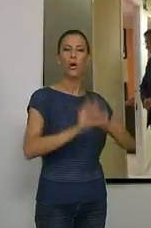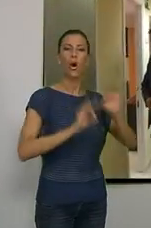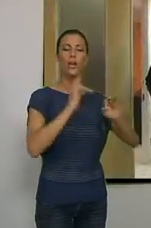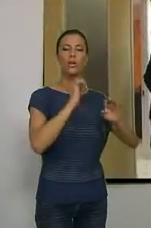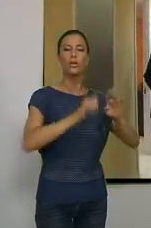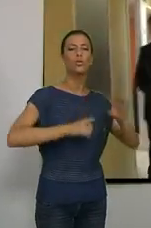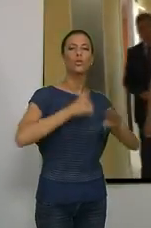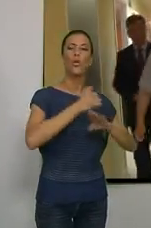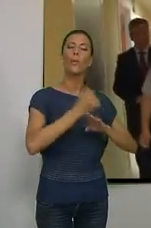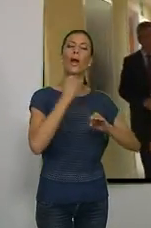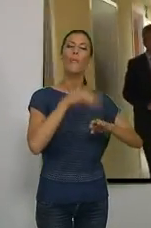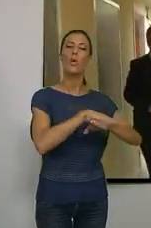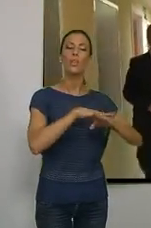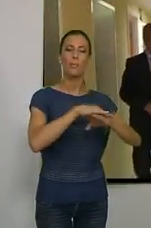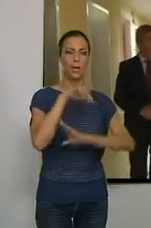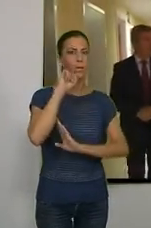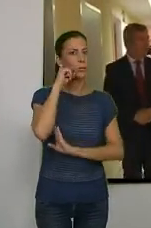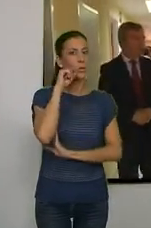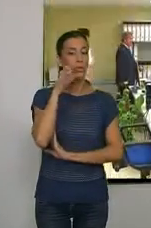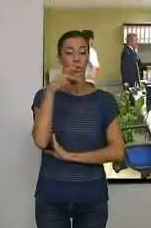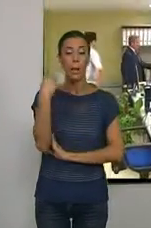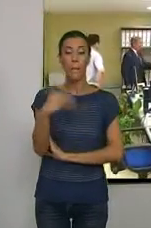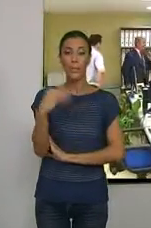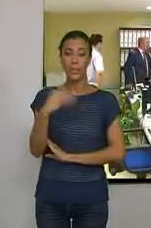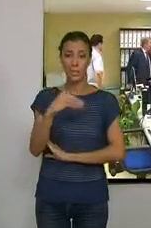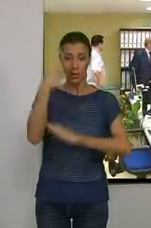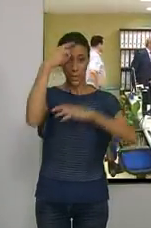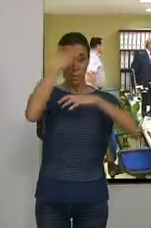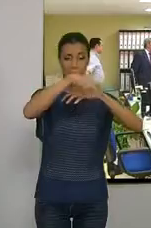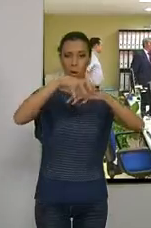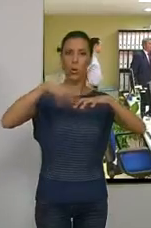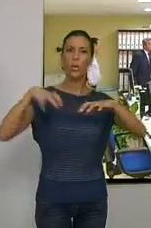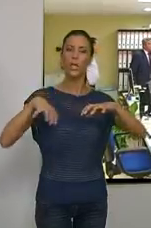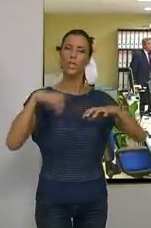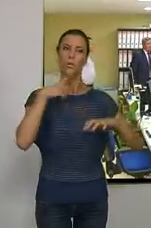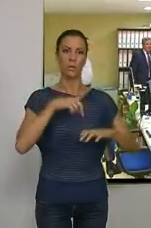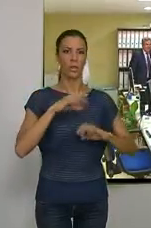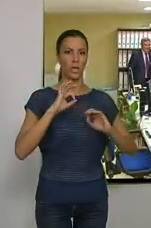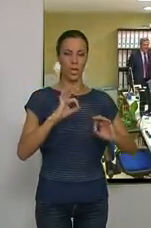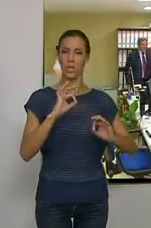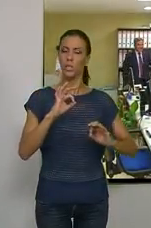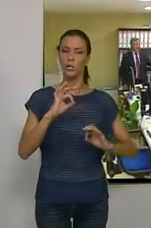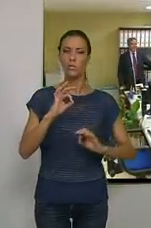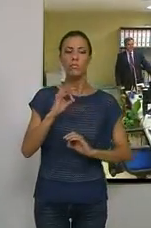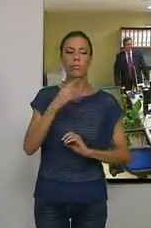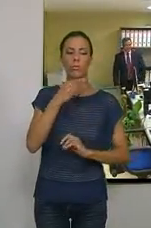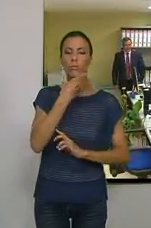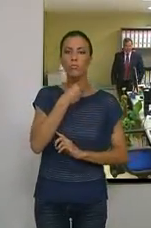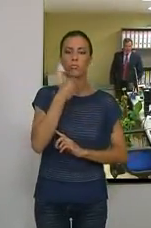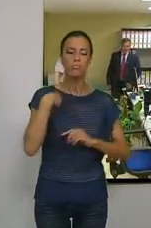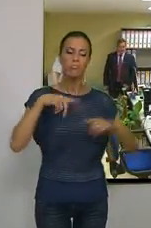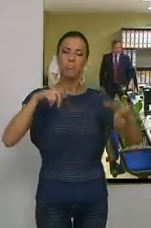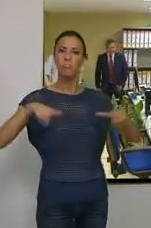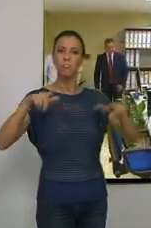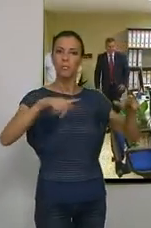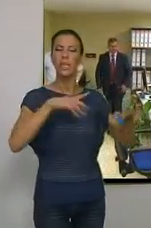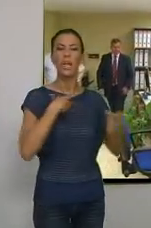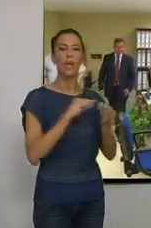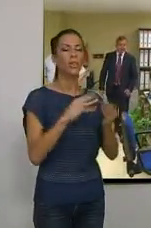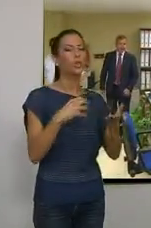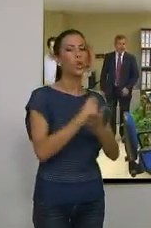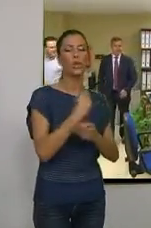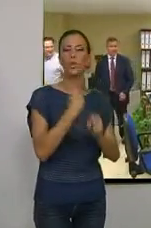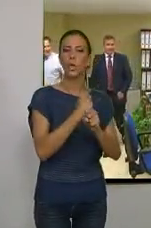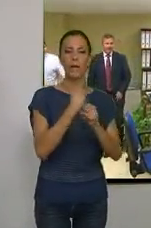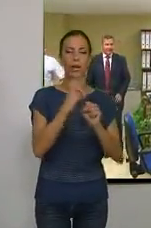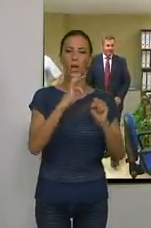supramunicipal de Motril. El presidente de la mancomunidad ha catalogado de bastante dignas las instalaciones donde se lleva a cabo